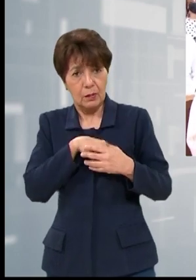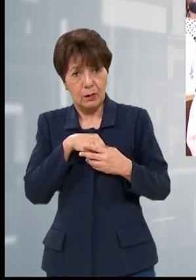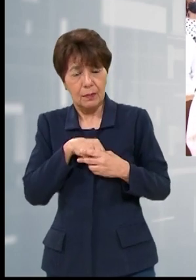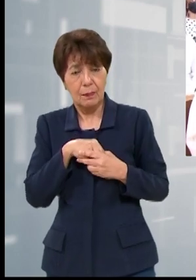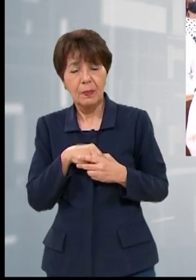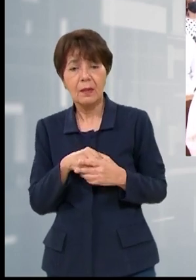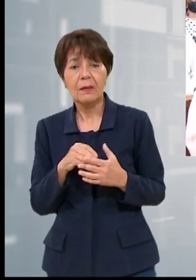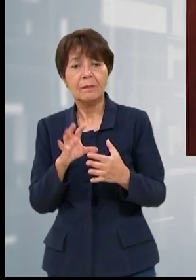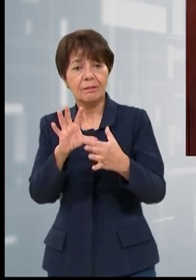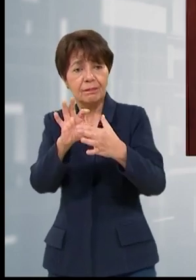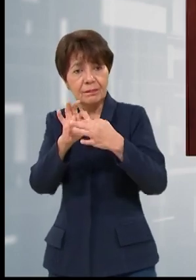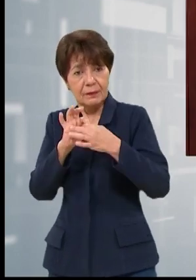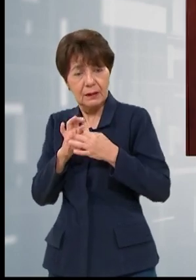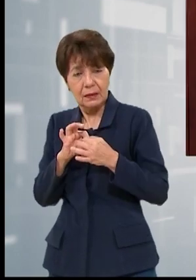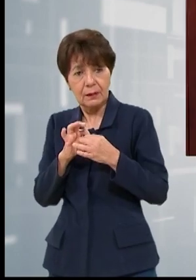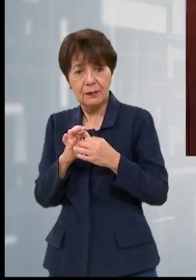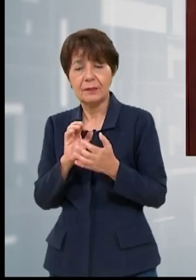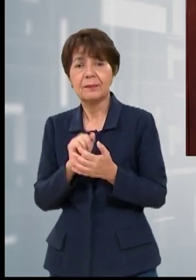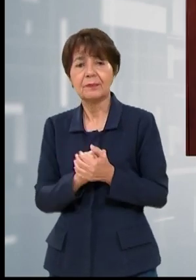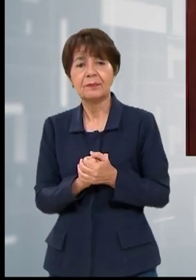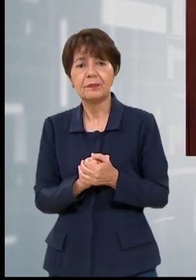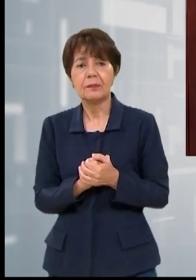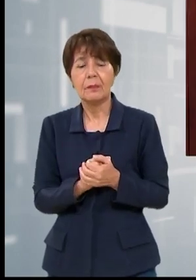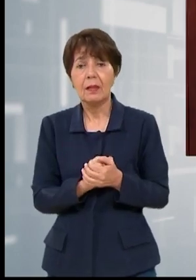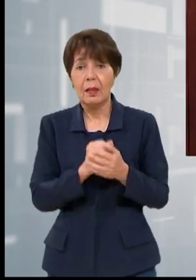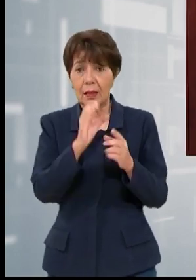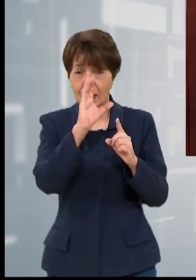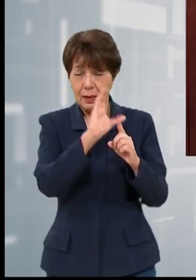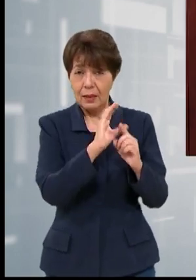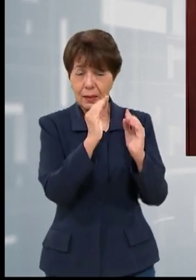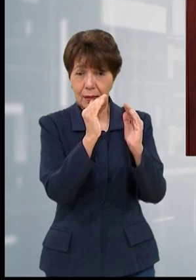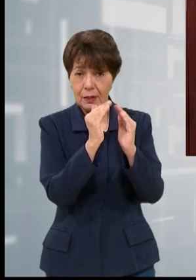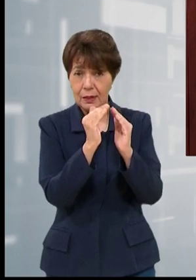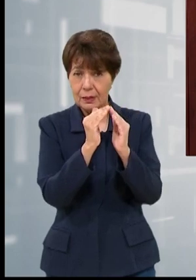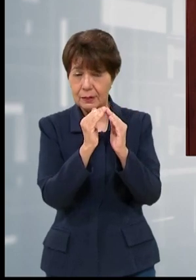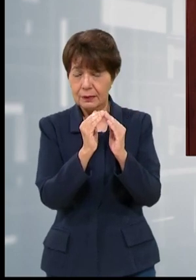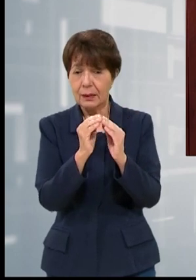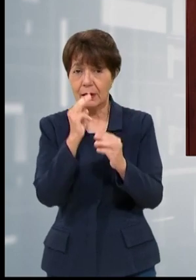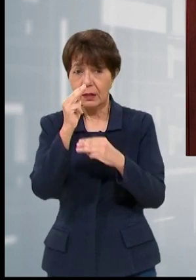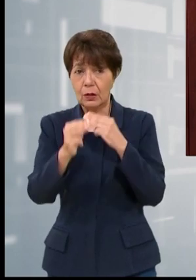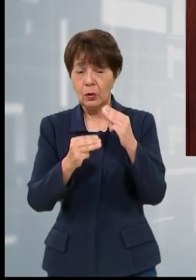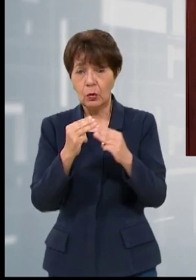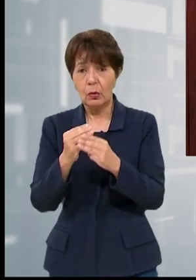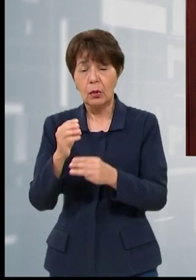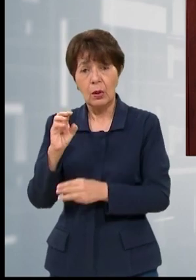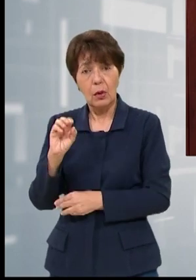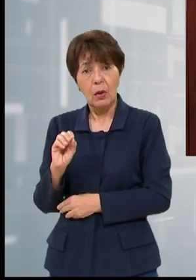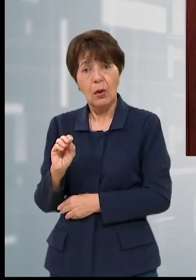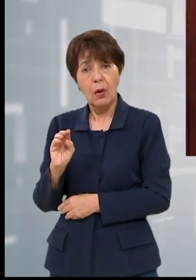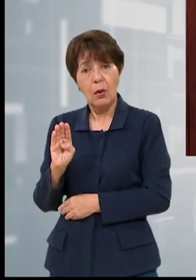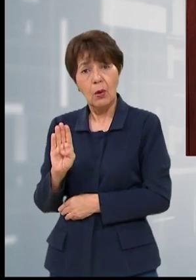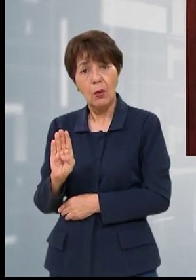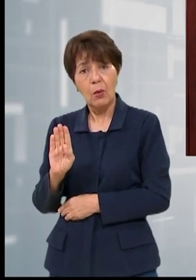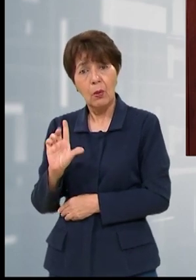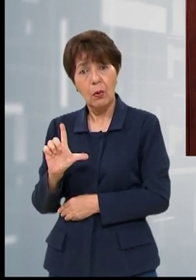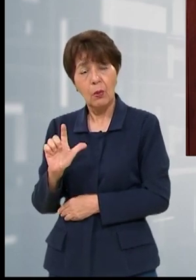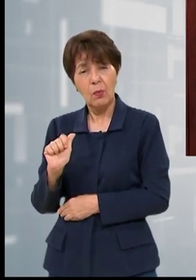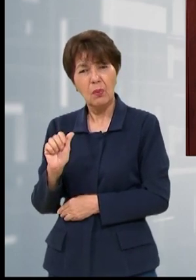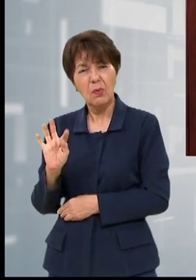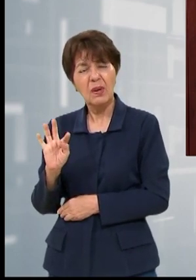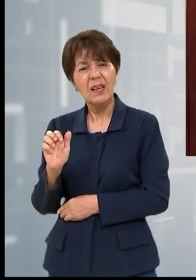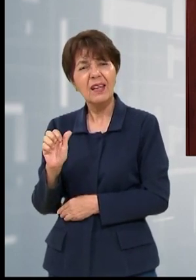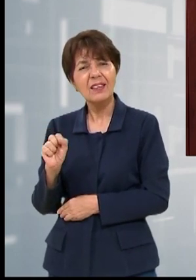cercanía a la eucaristía. Cada casa en el mundo de las oblatas al Divino Amor respiran